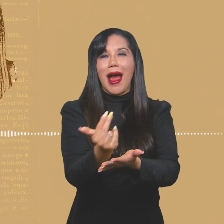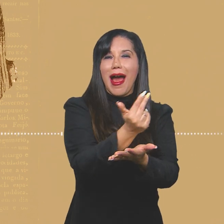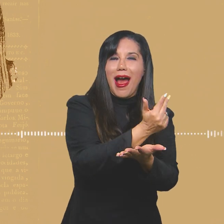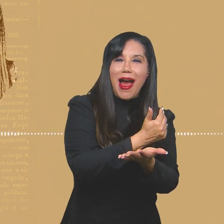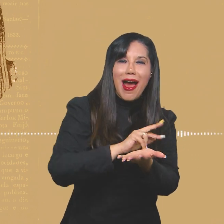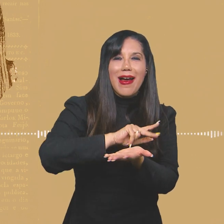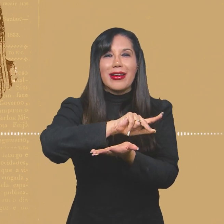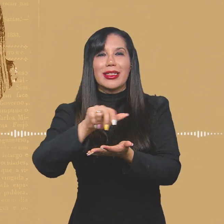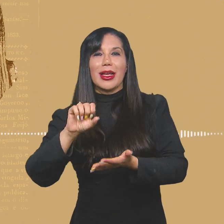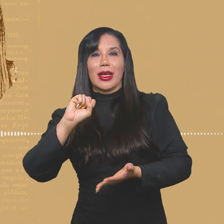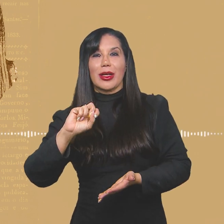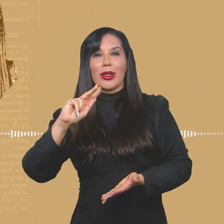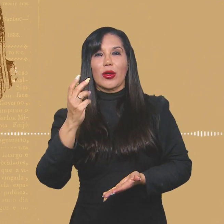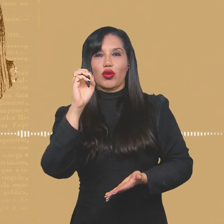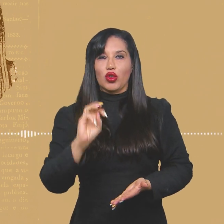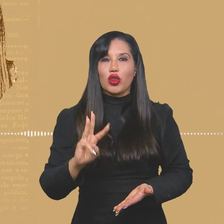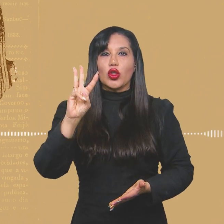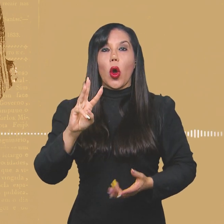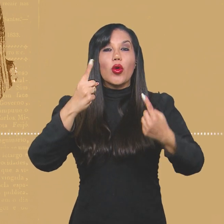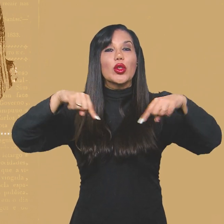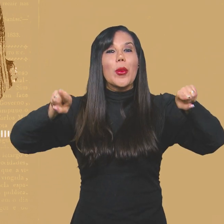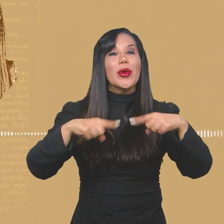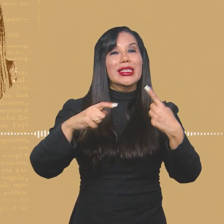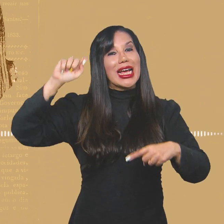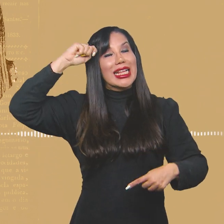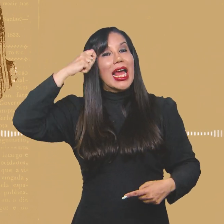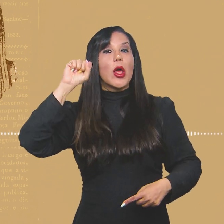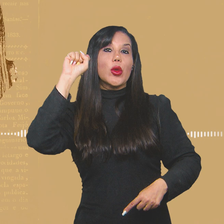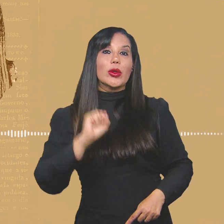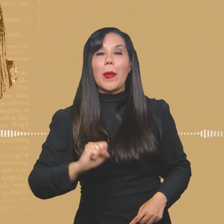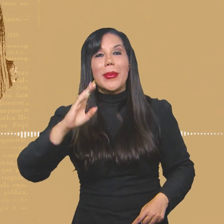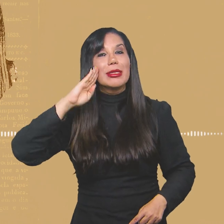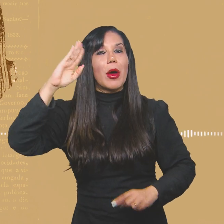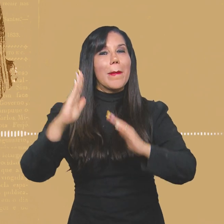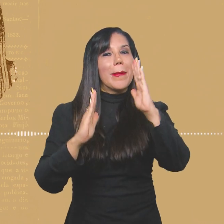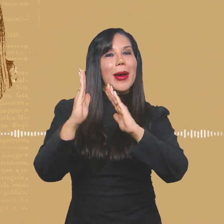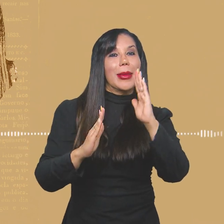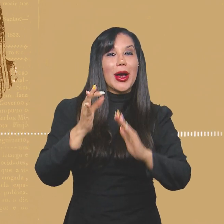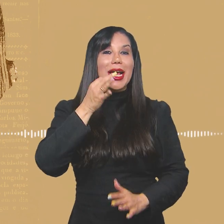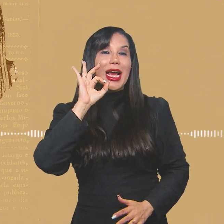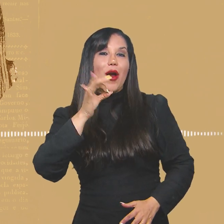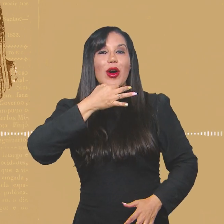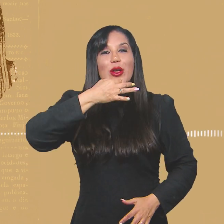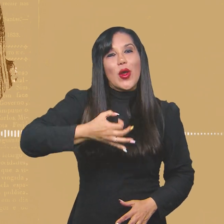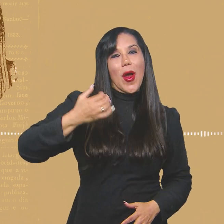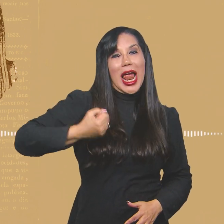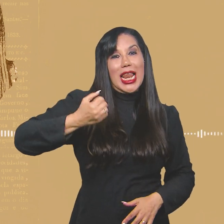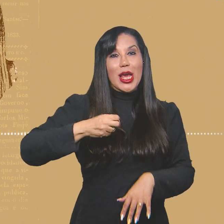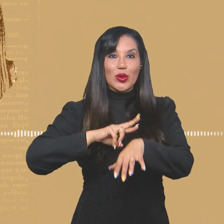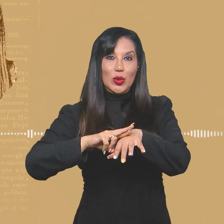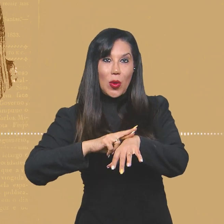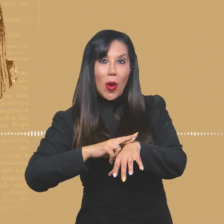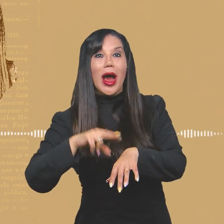gravuristas. Fizemos um show de música negra do Sul. Principalmente na época tinha o Café Som e Leite do Roxo.